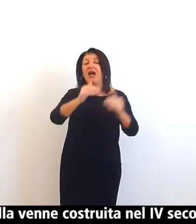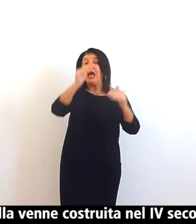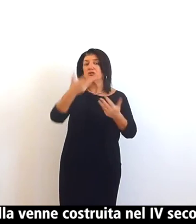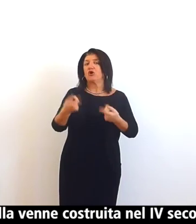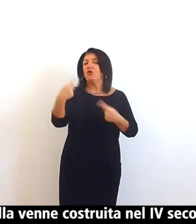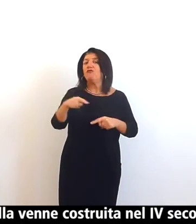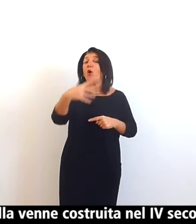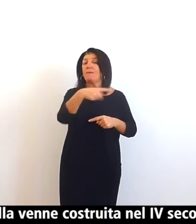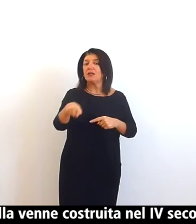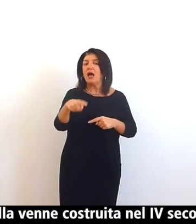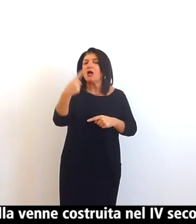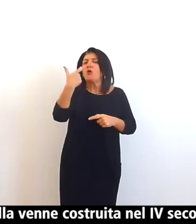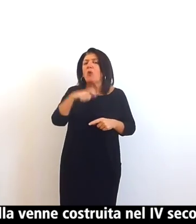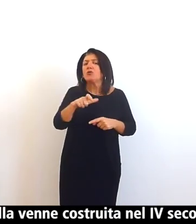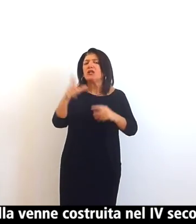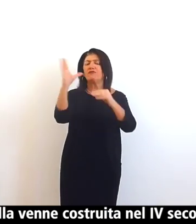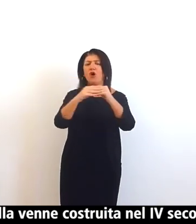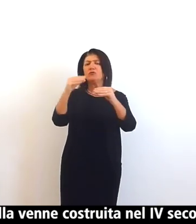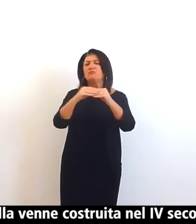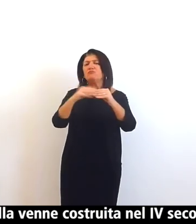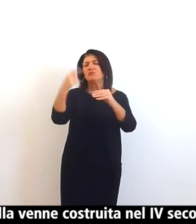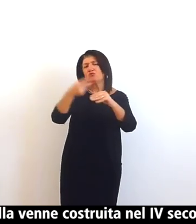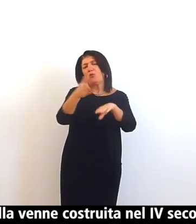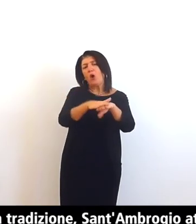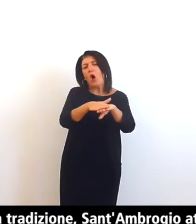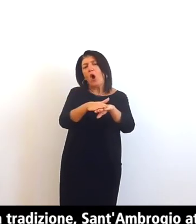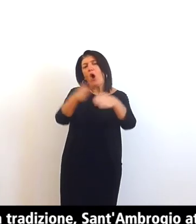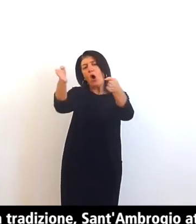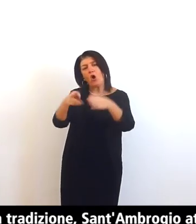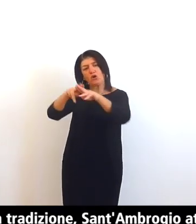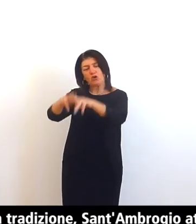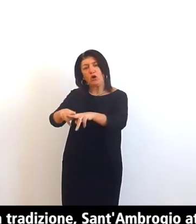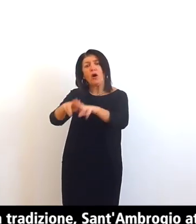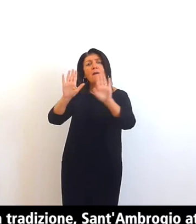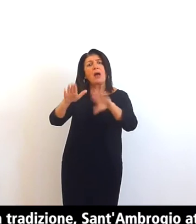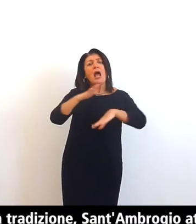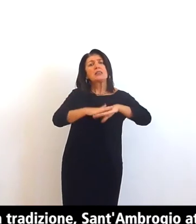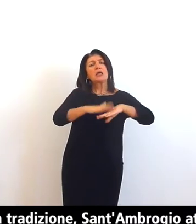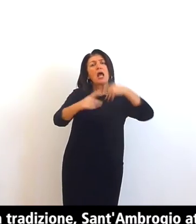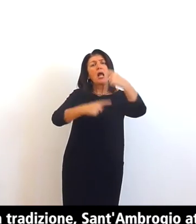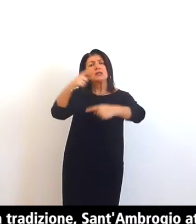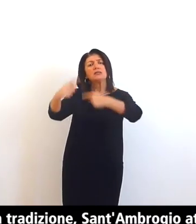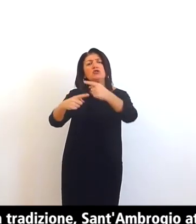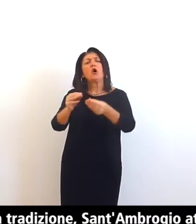martire Vittore qui secondo la tradizione Sant'Ambrogio attorno al 375